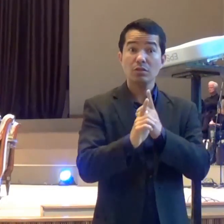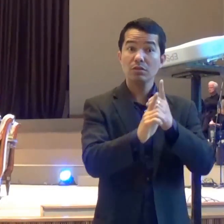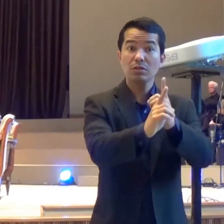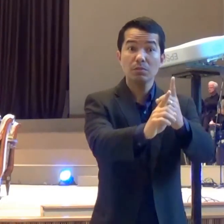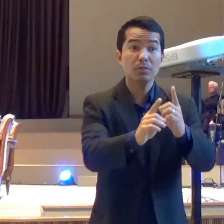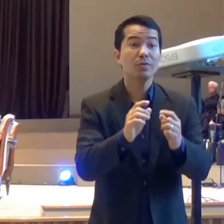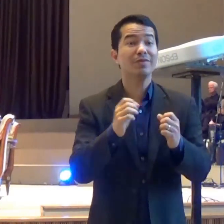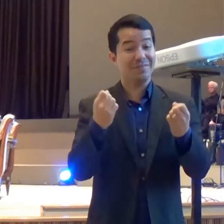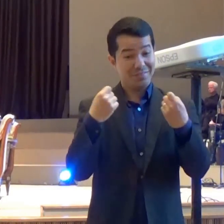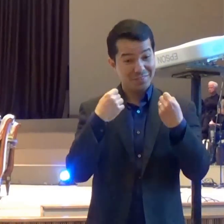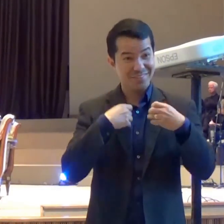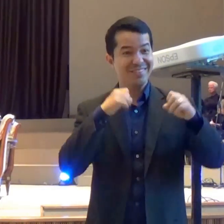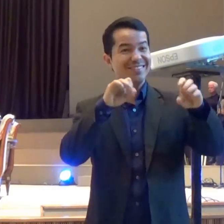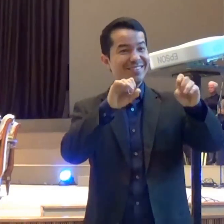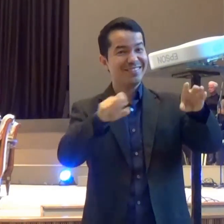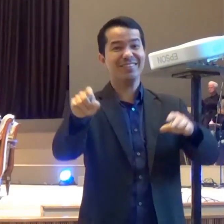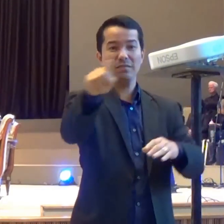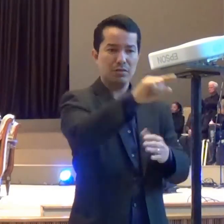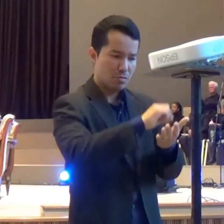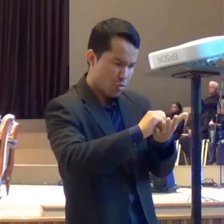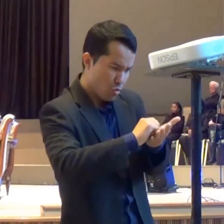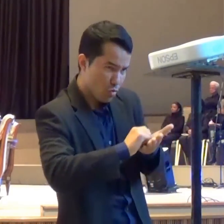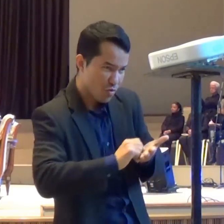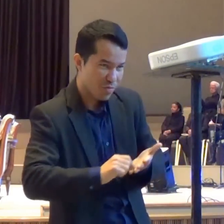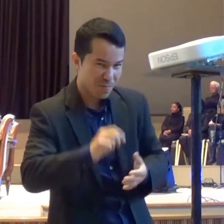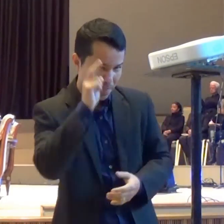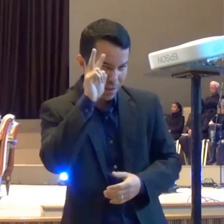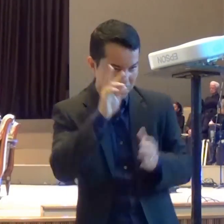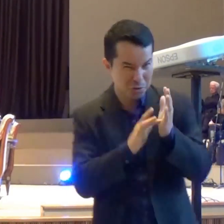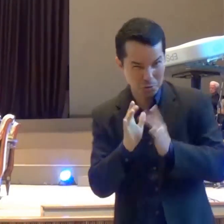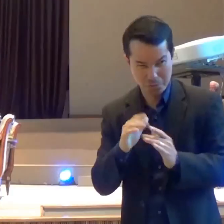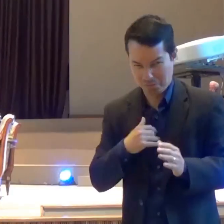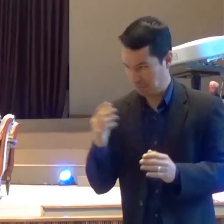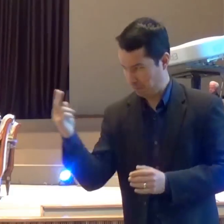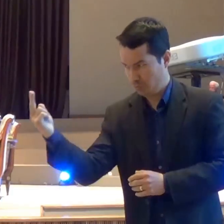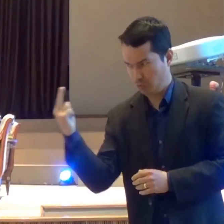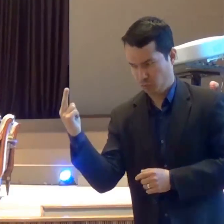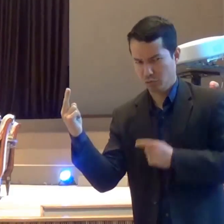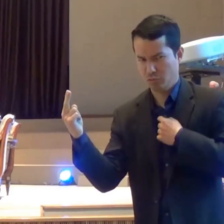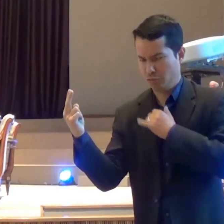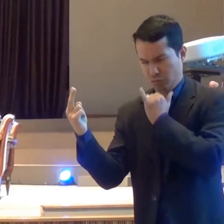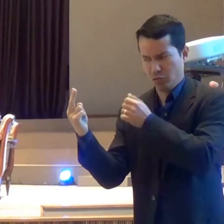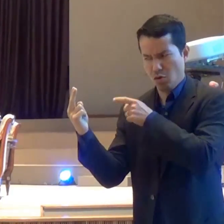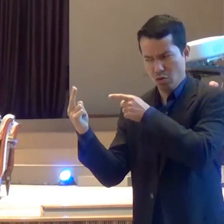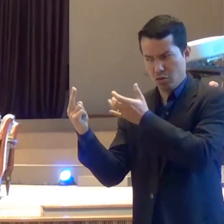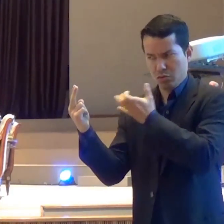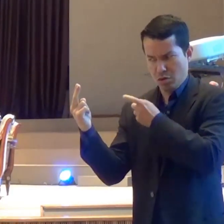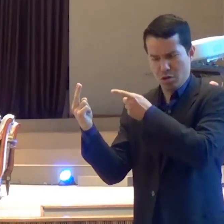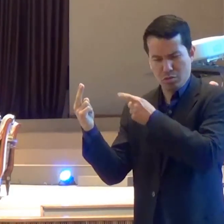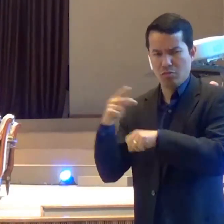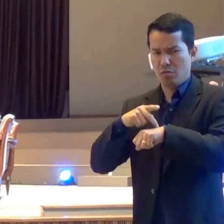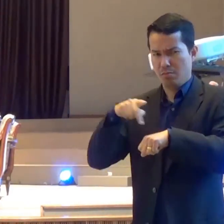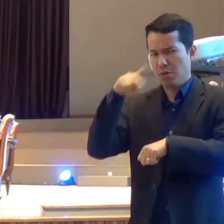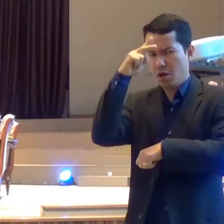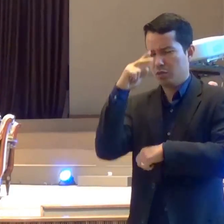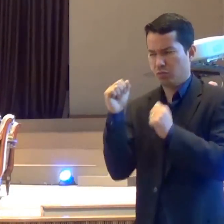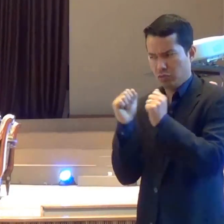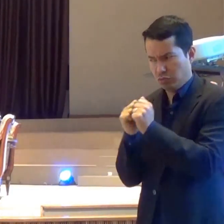para a gente Jesus disse para os seus discípulos Olha, eu quero passar a Páscoa judaica com vocês